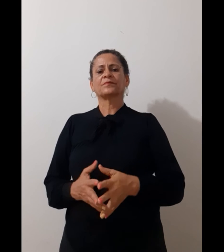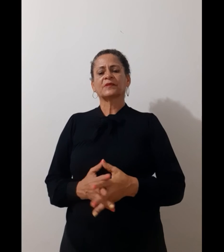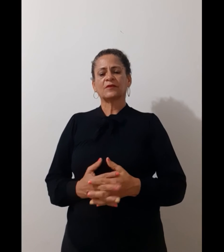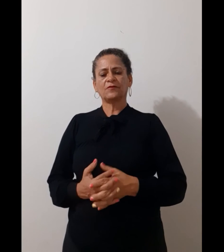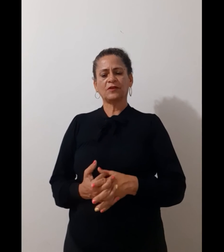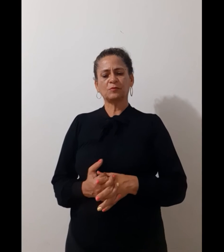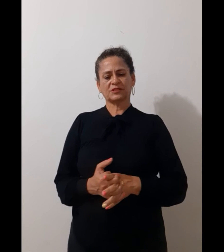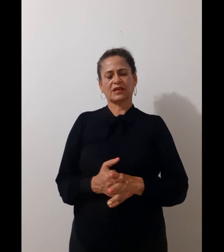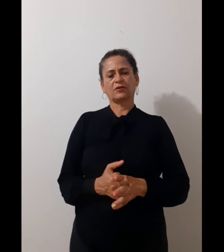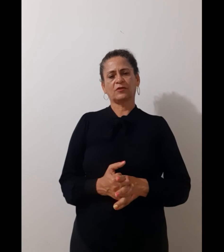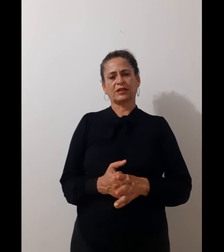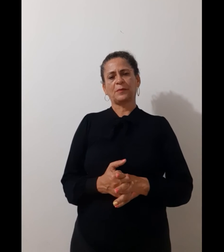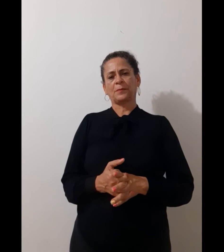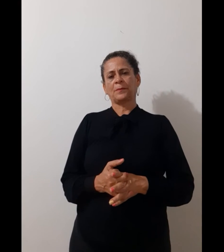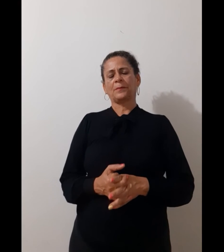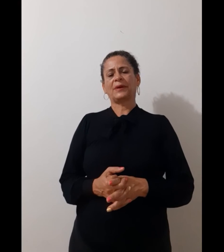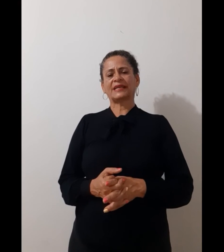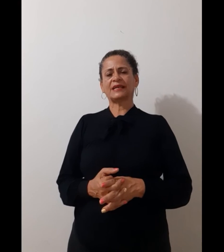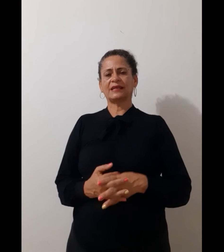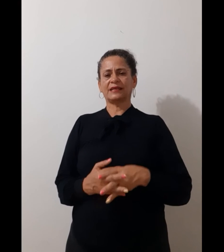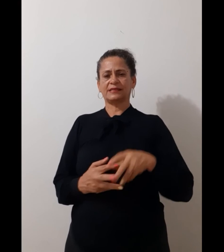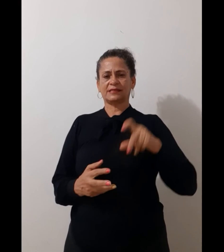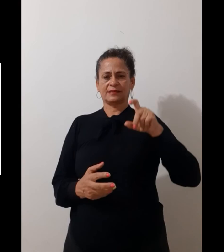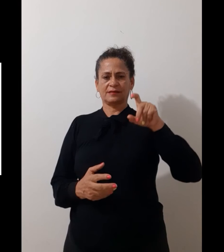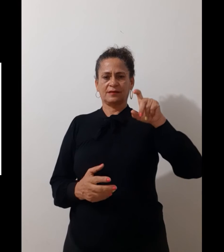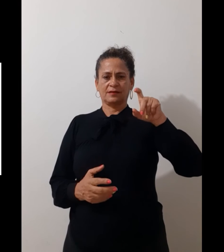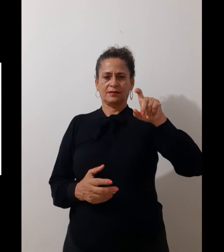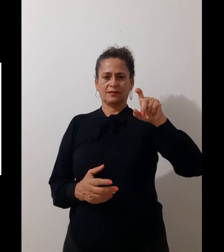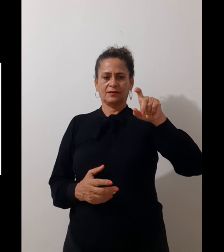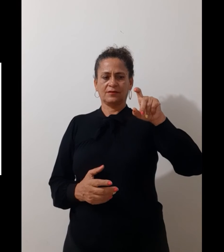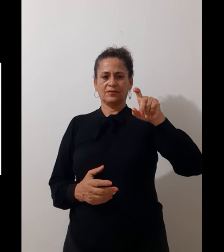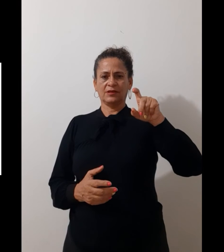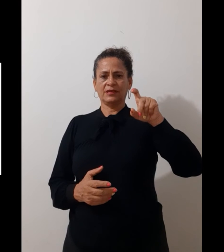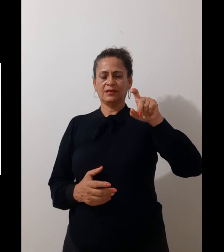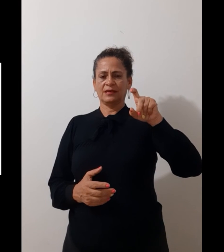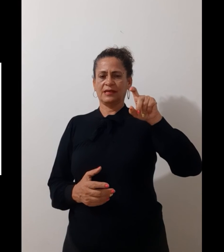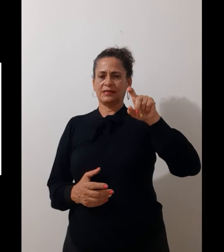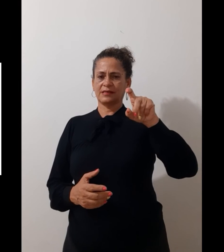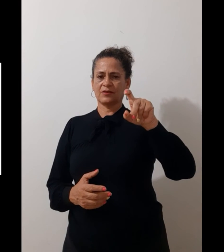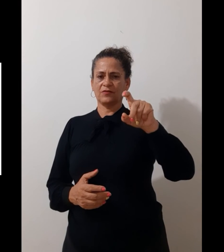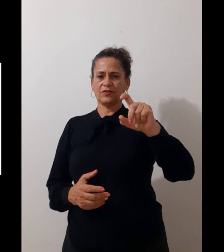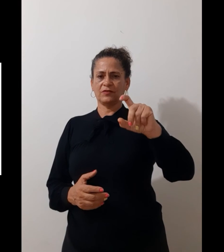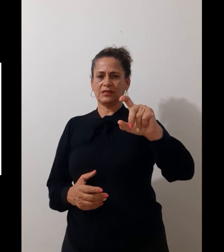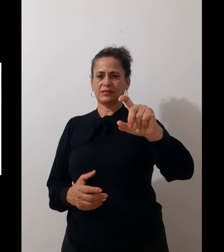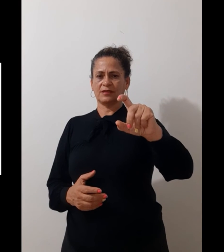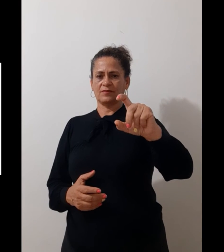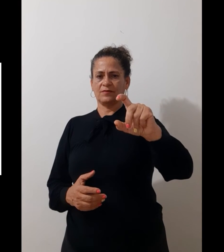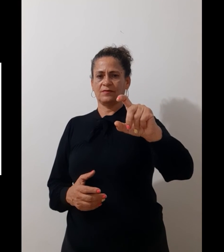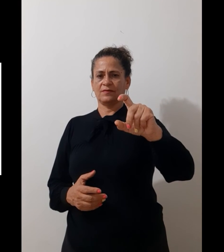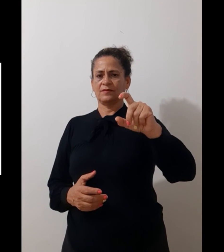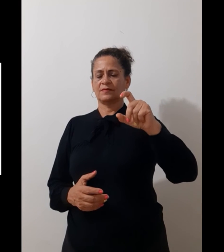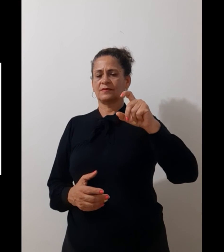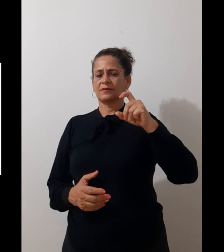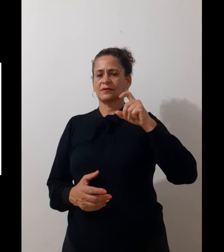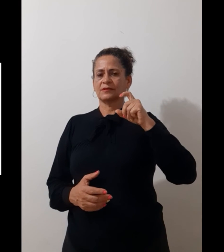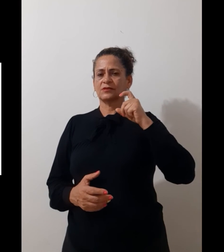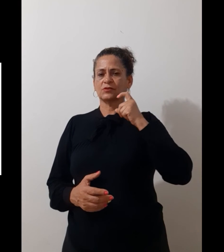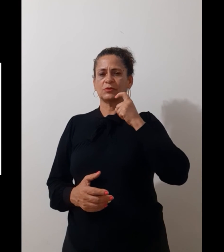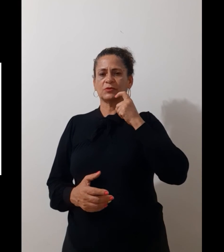Vamos agora para inglês. Olhe. Essa é a configuração. Sobre o